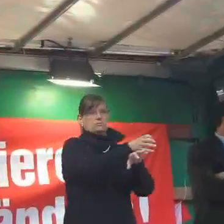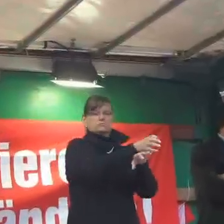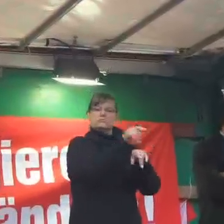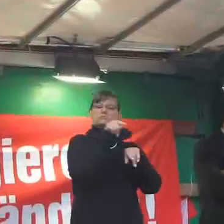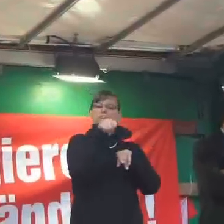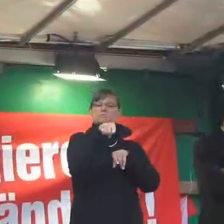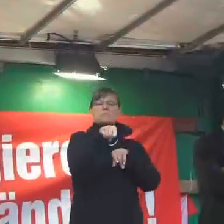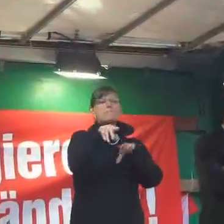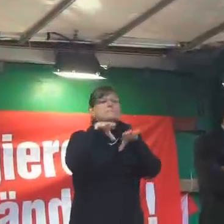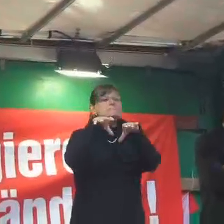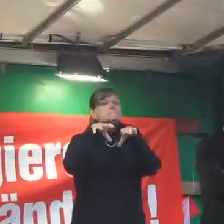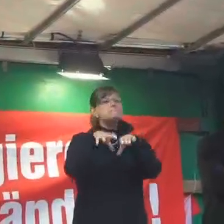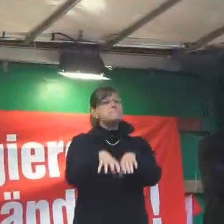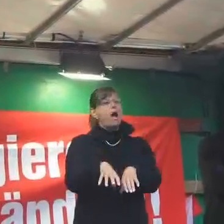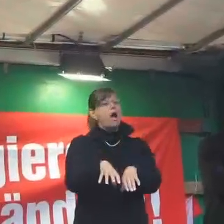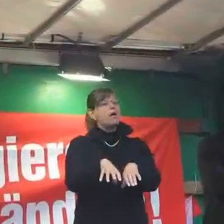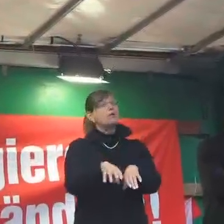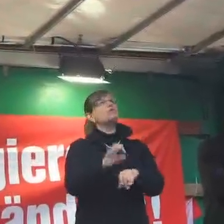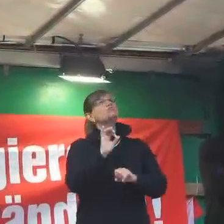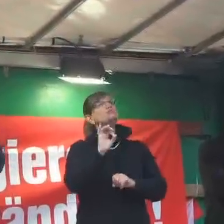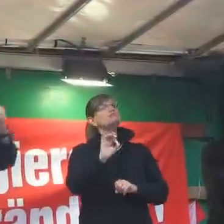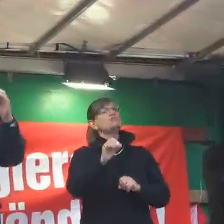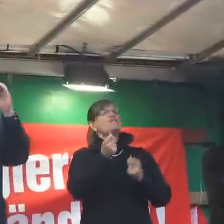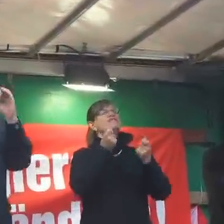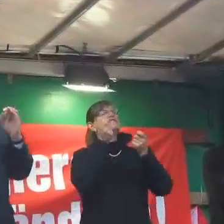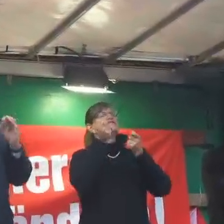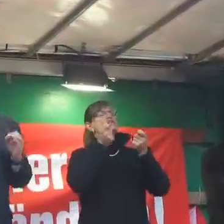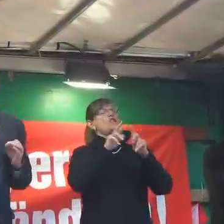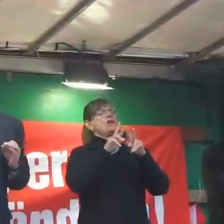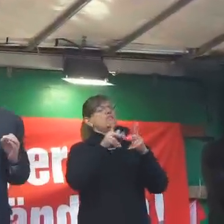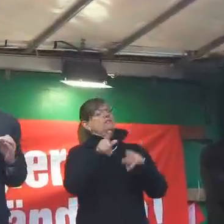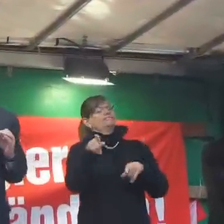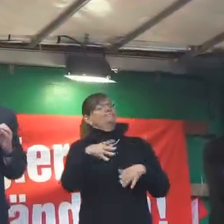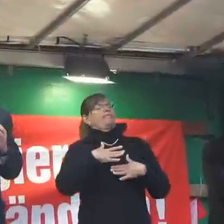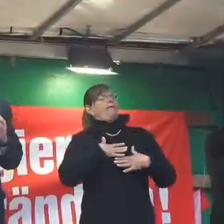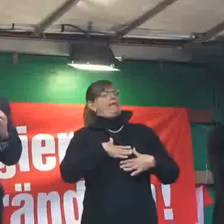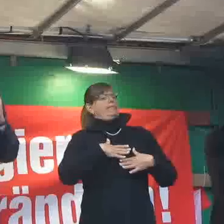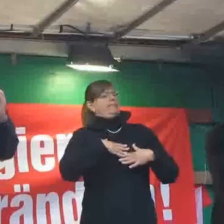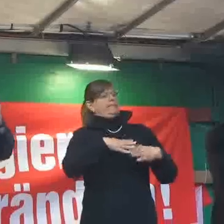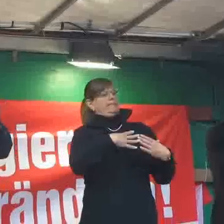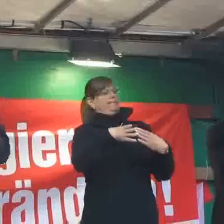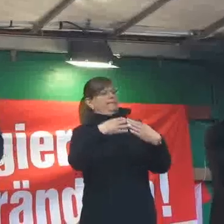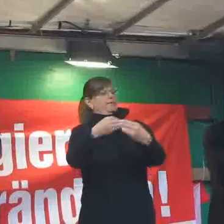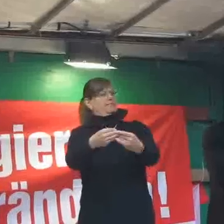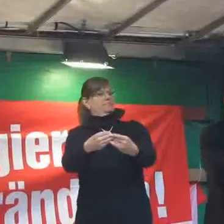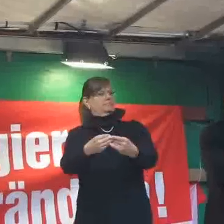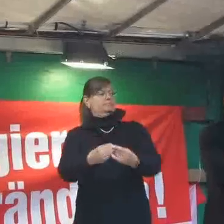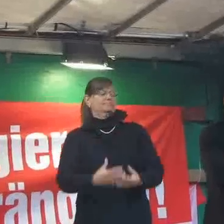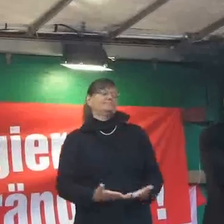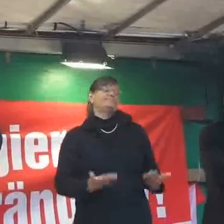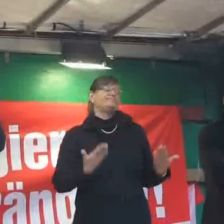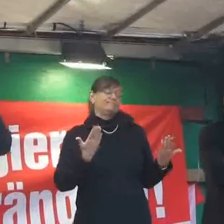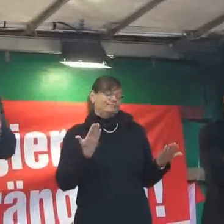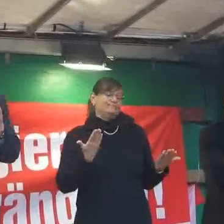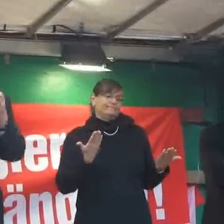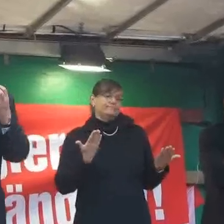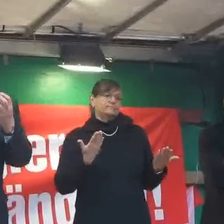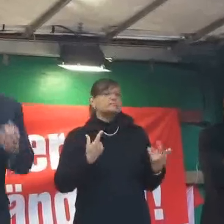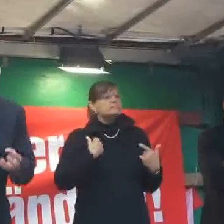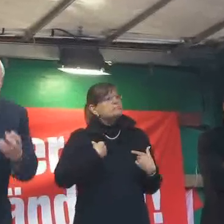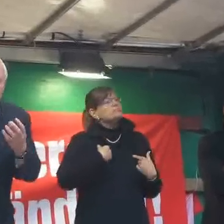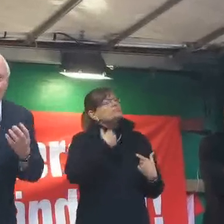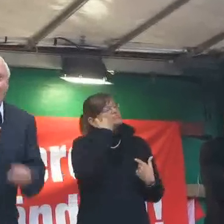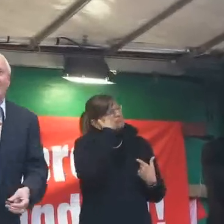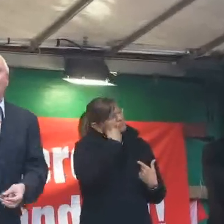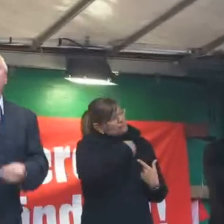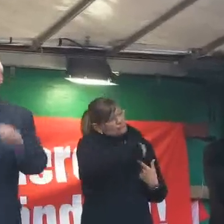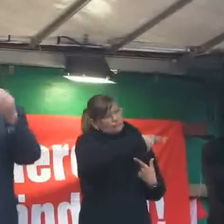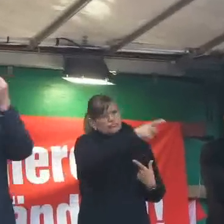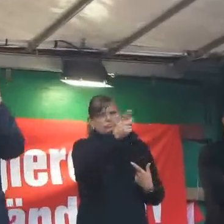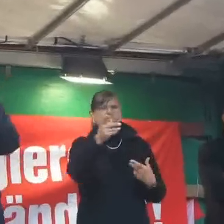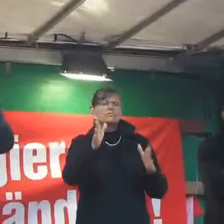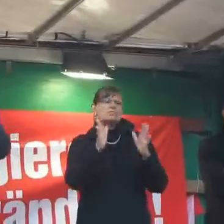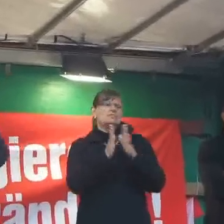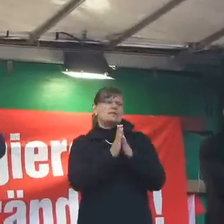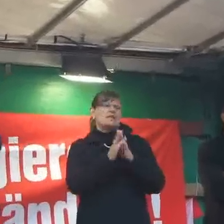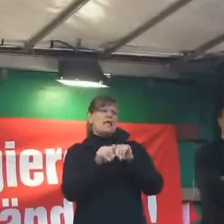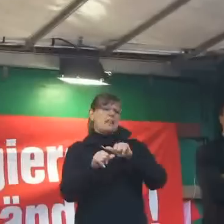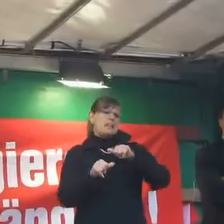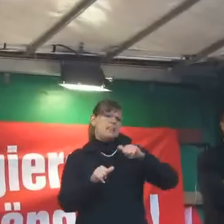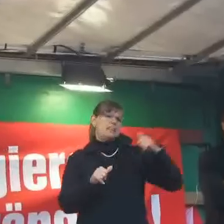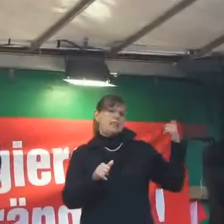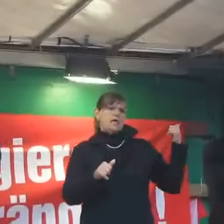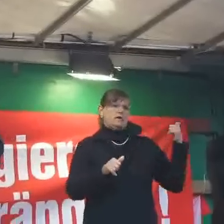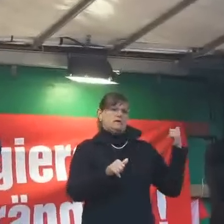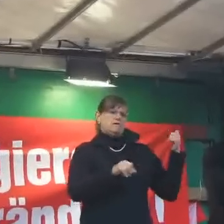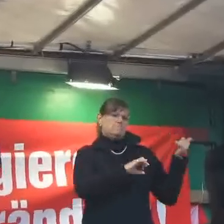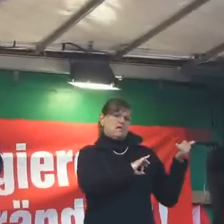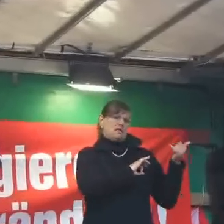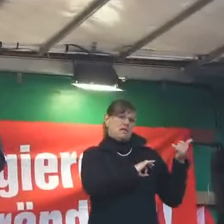Finanzwelt wieder genehm sind. Und da ist der erste Punkt, den ich machen möchte, um Sie zu bitten, die Linke zu stärken. Wir sind